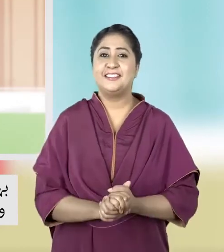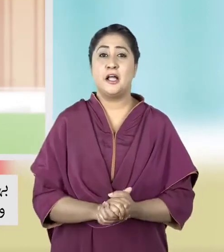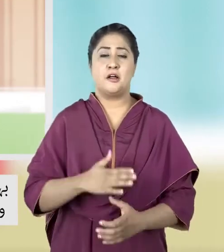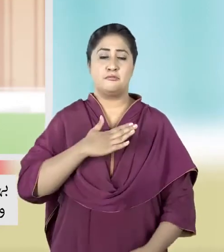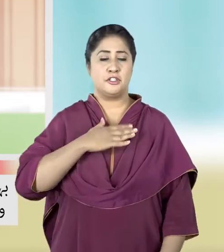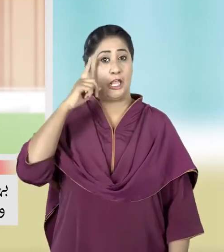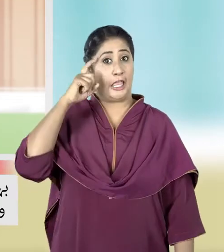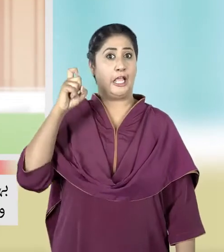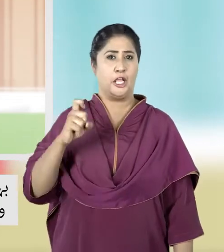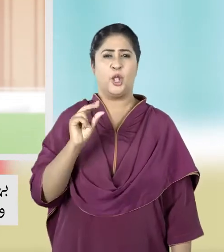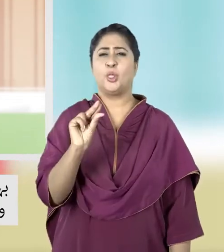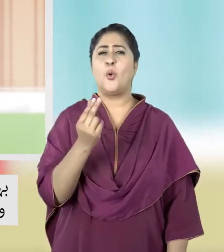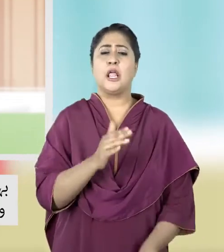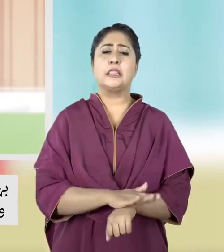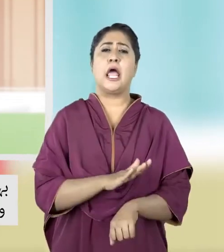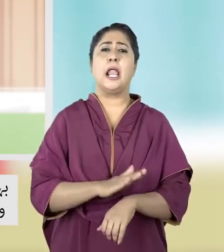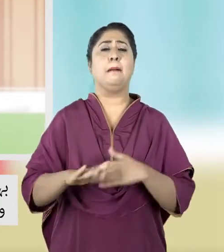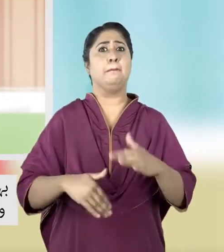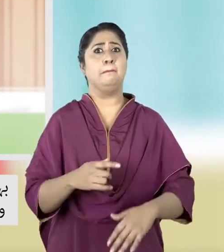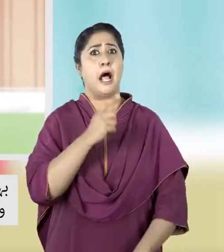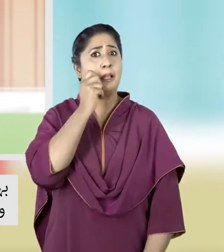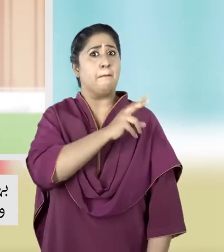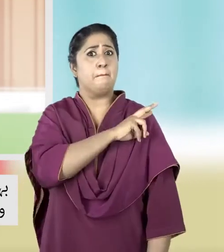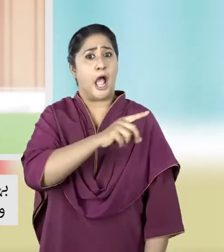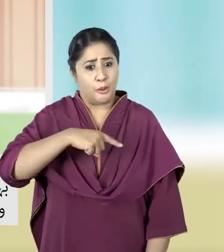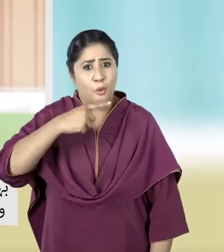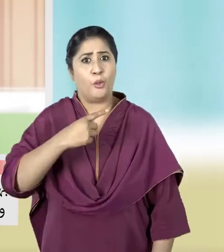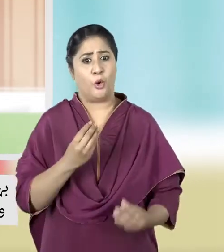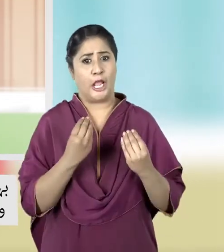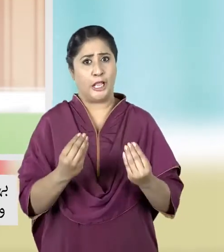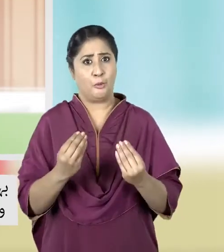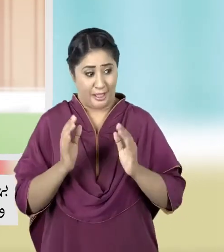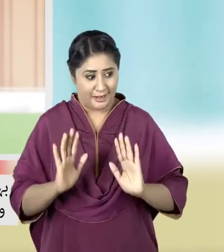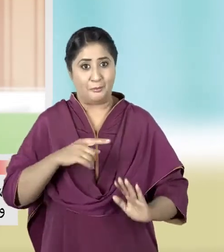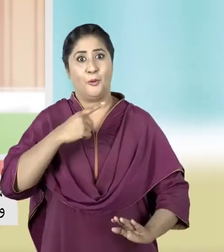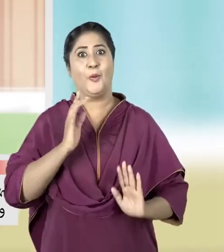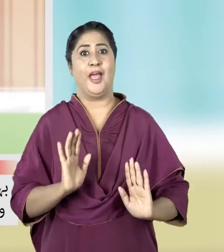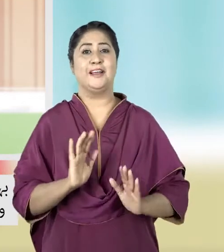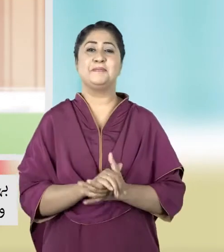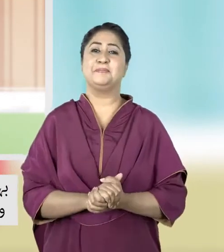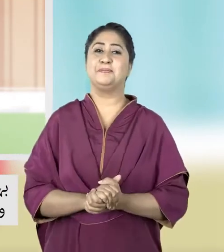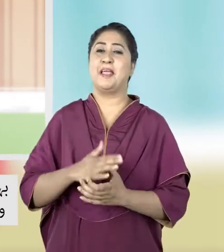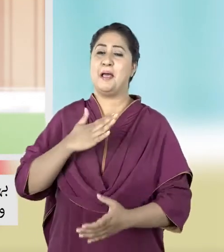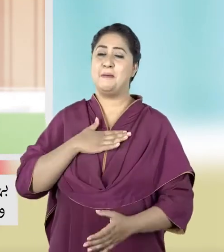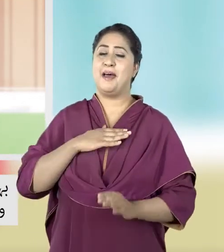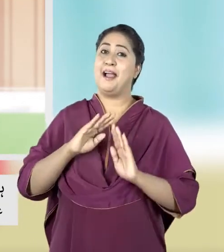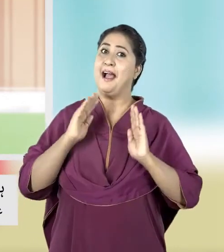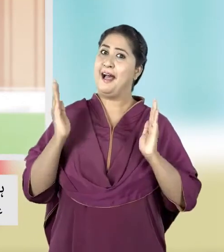मुझे यकीन है कि थोड़ी देर के बाद वो ईद मुबारक बोल सकेगा हमारे